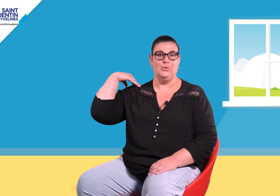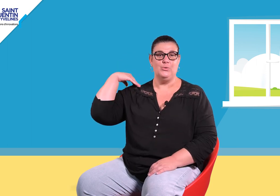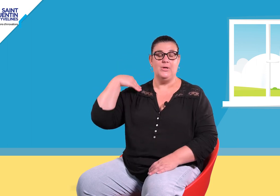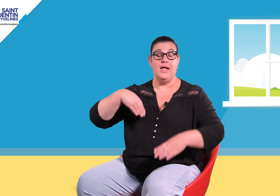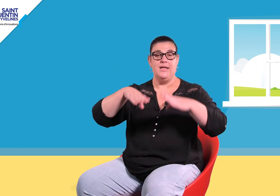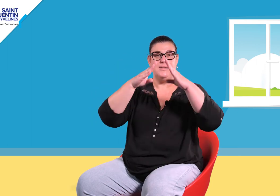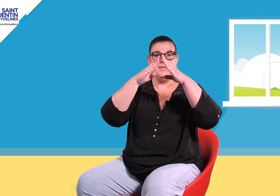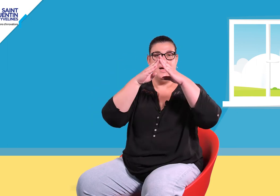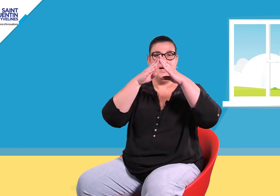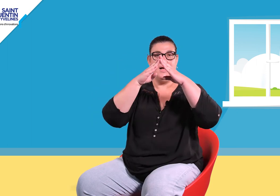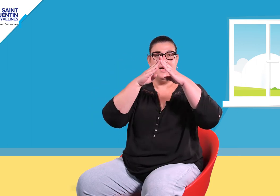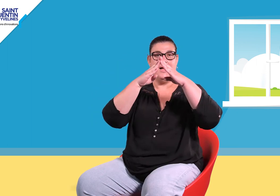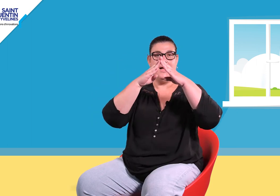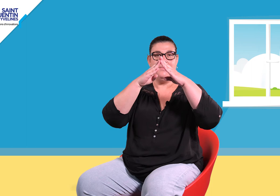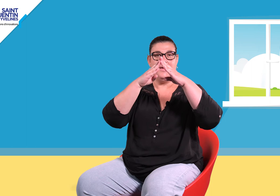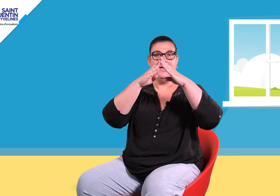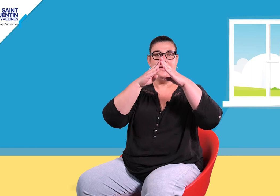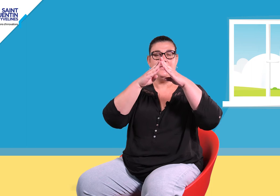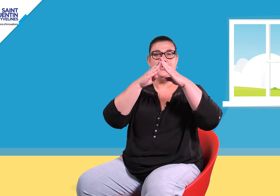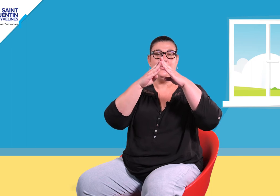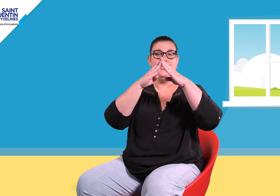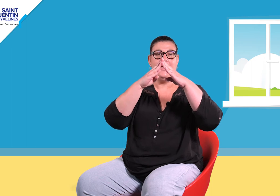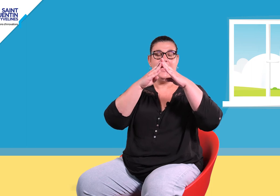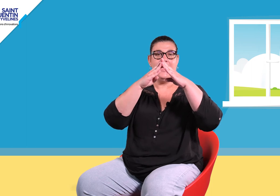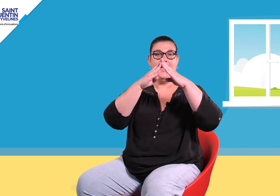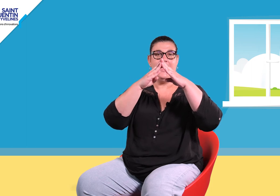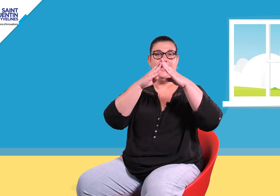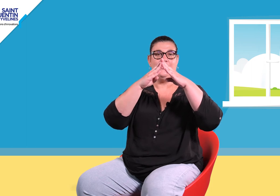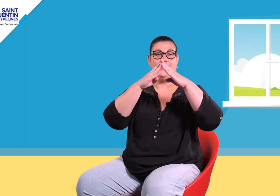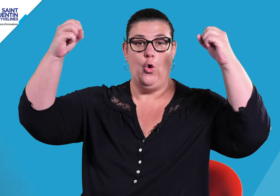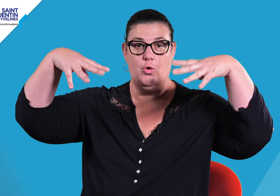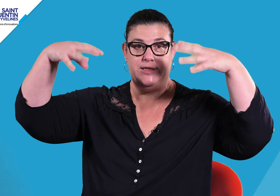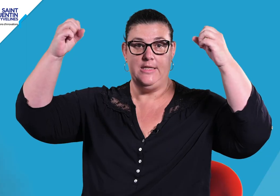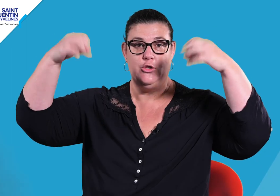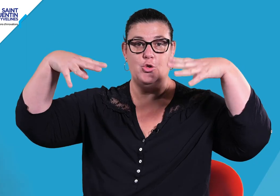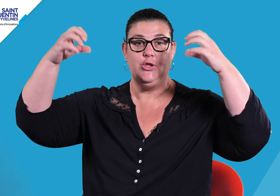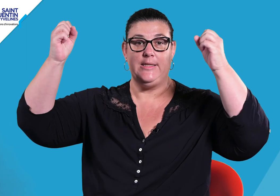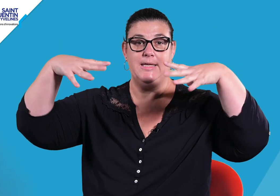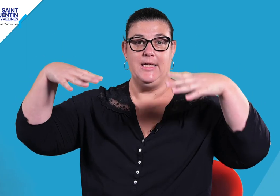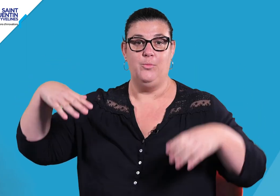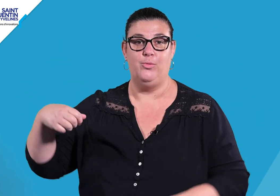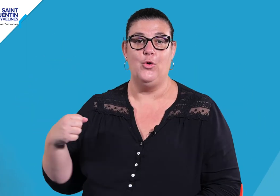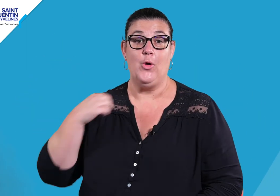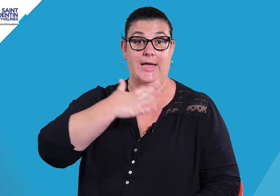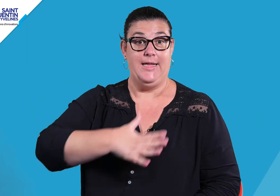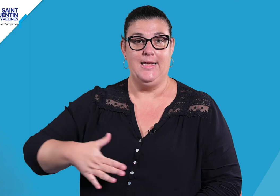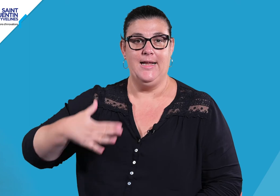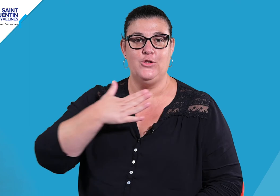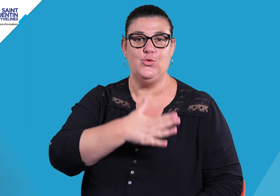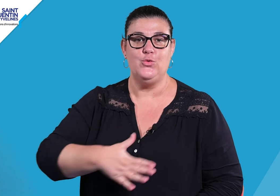Sa maisonnette Aussitôt qu'il pleut, il est tout